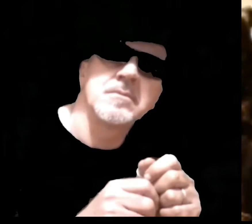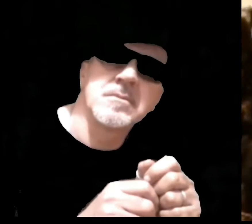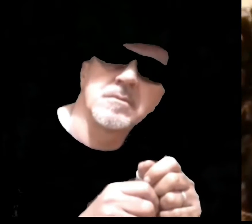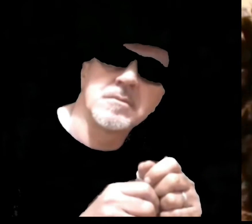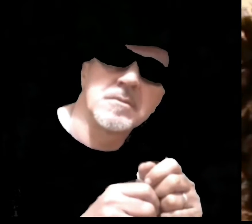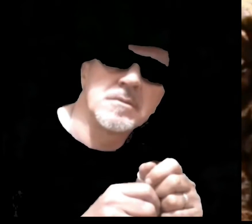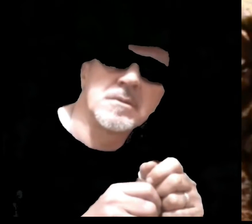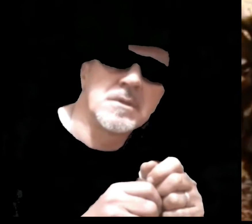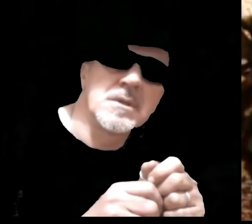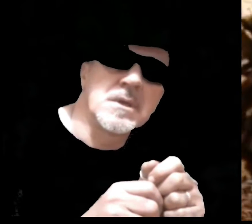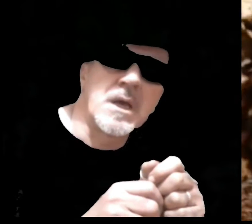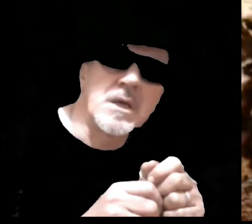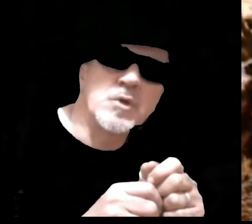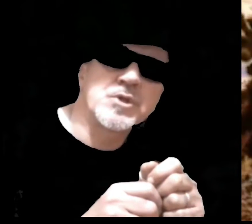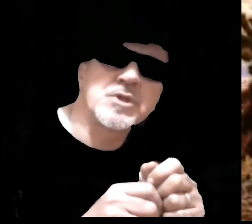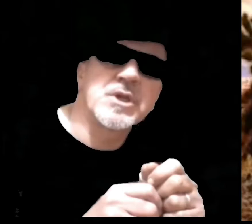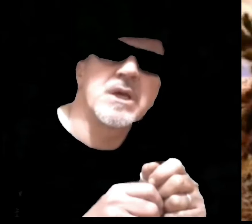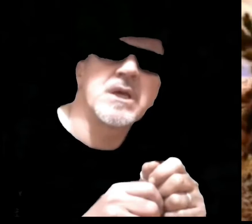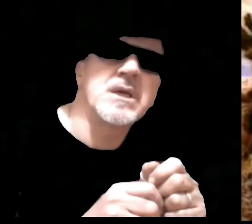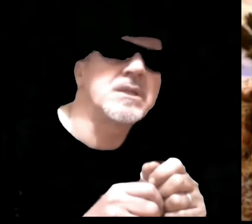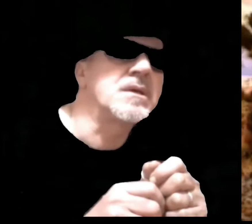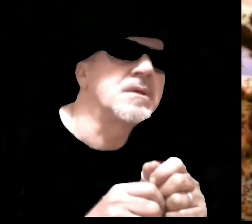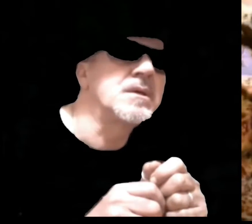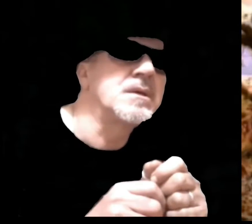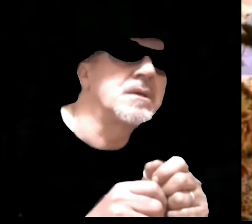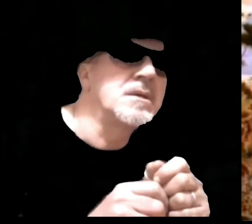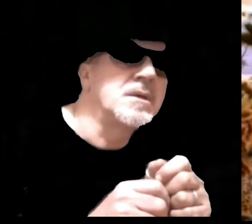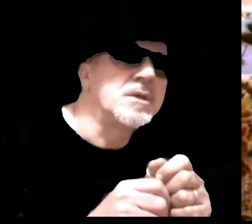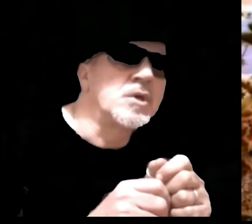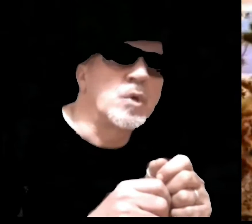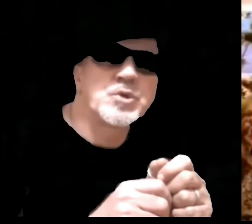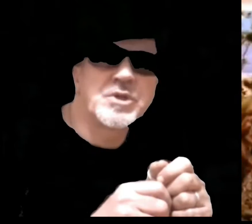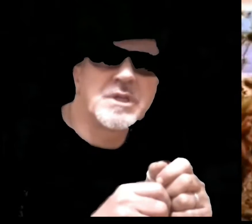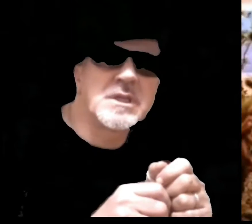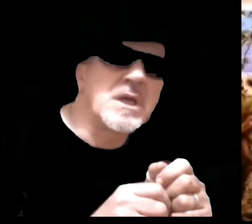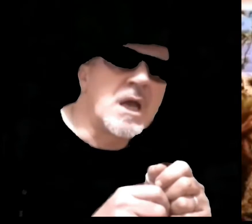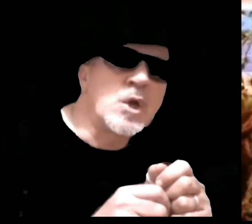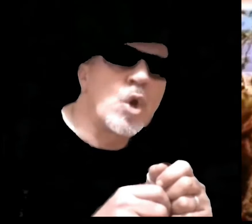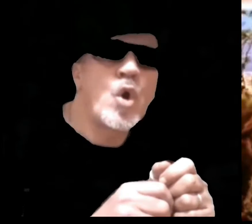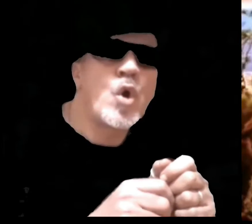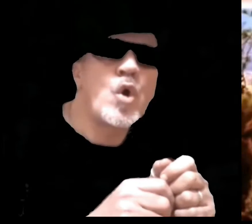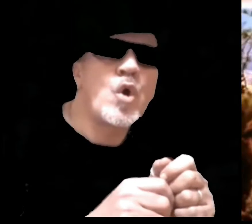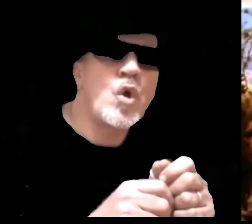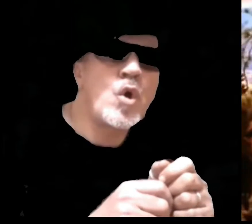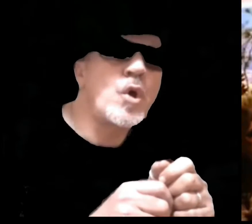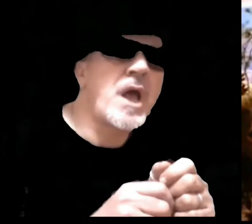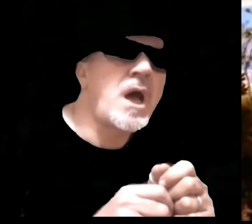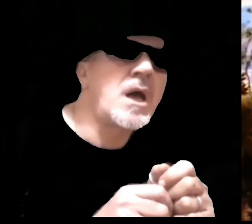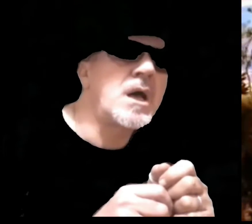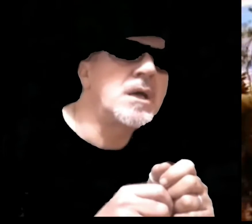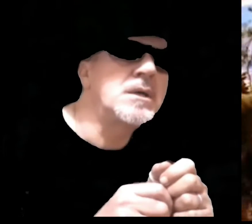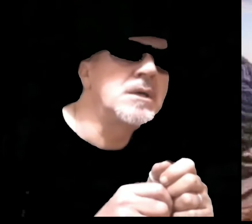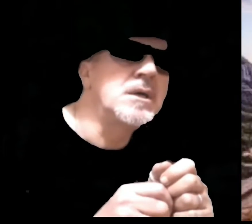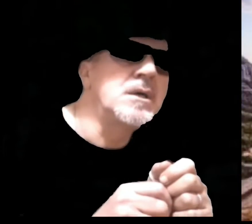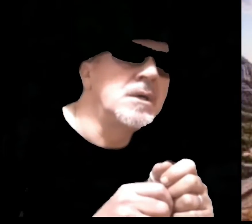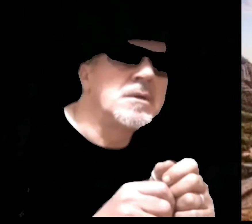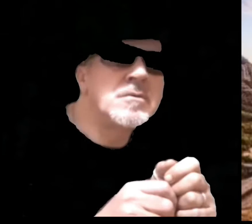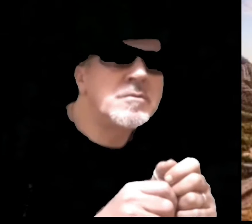ed io ho sete, ho sete ancora.